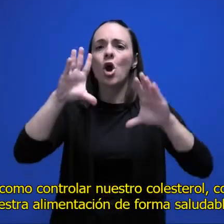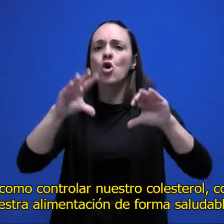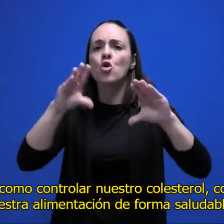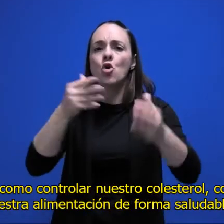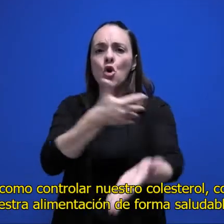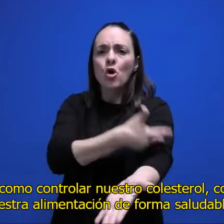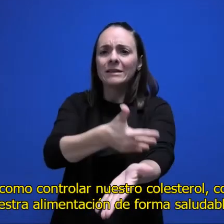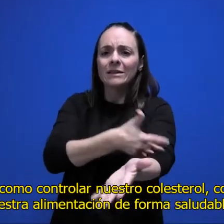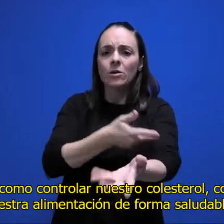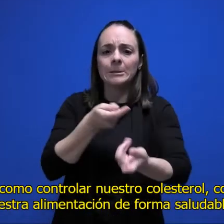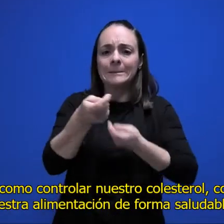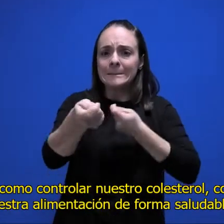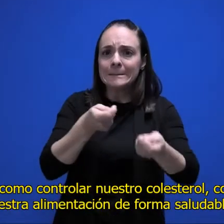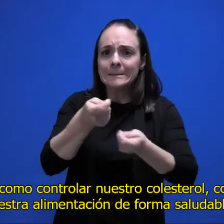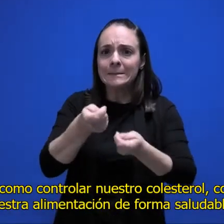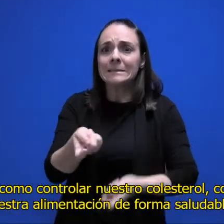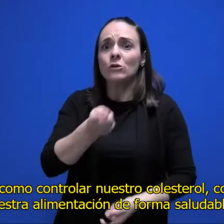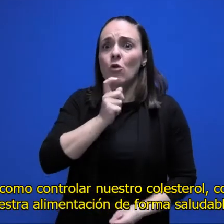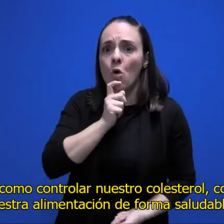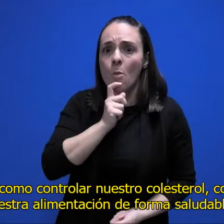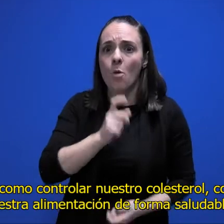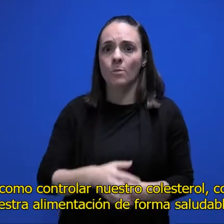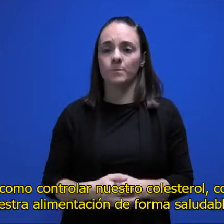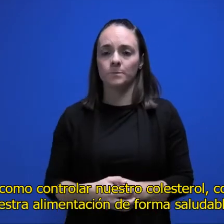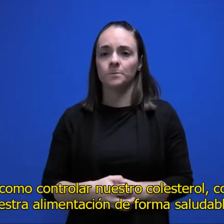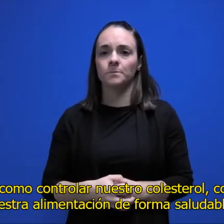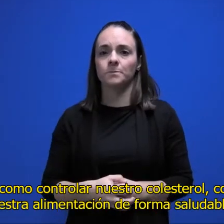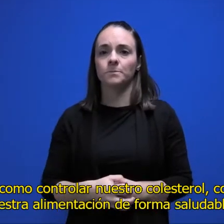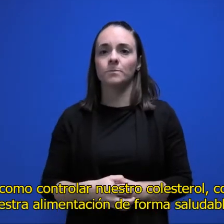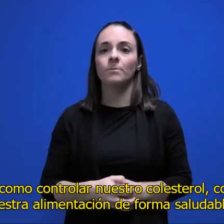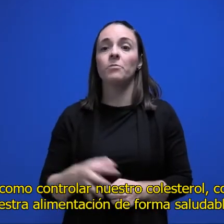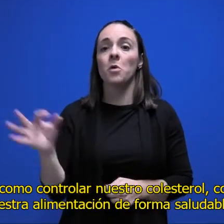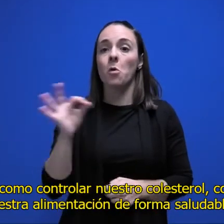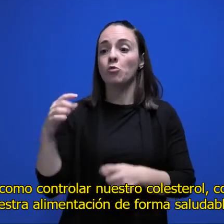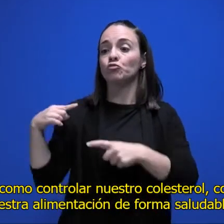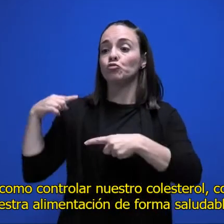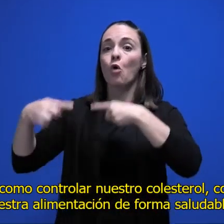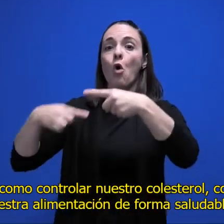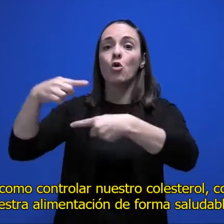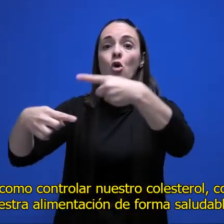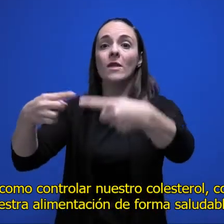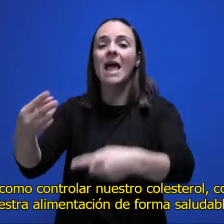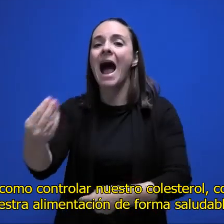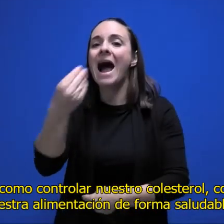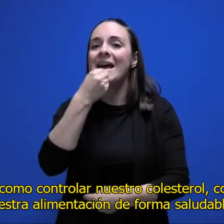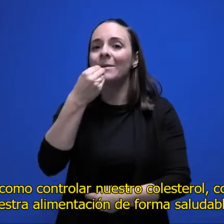sobre cómo controlar nuestro colesterol, cómo organizar nuestra alimentación de forma saludable